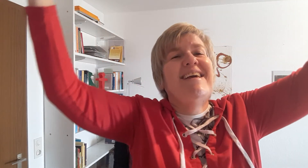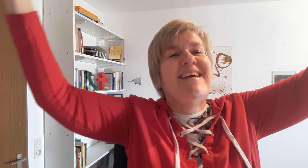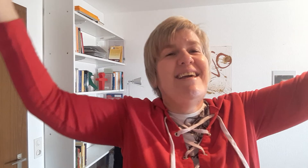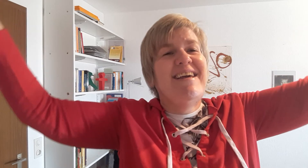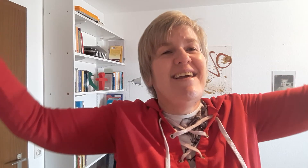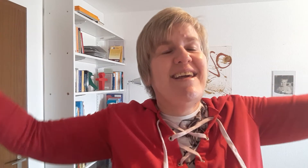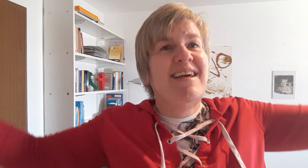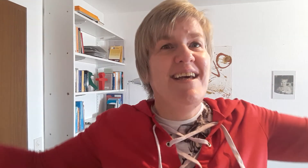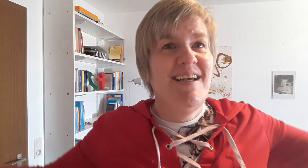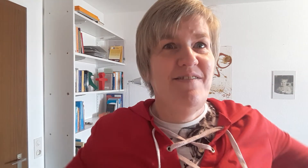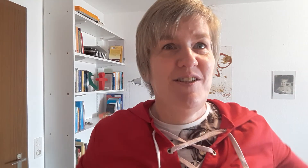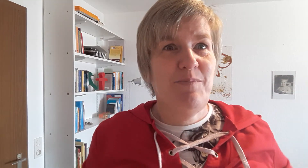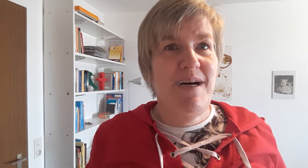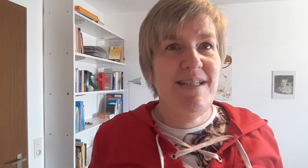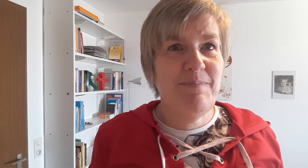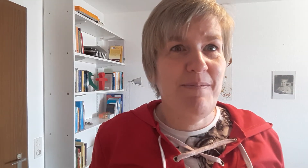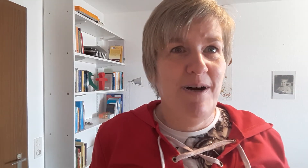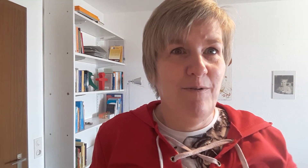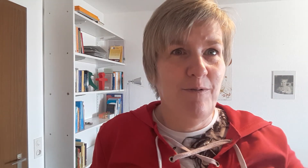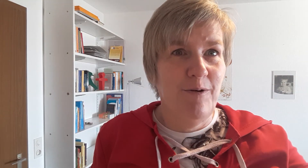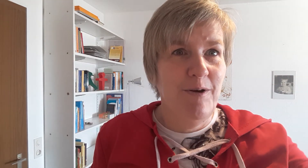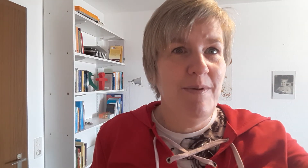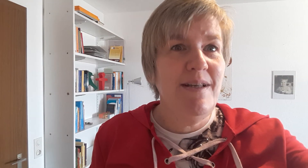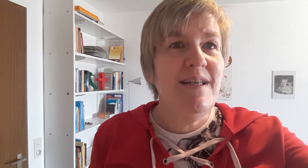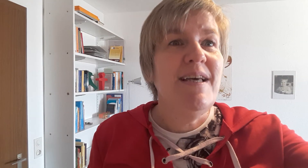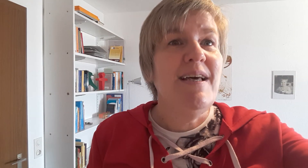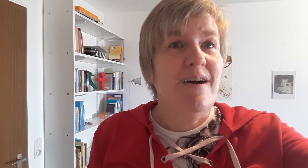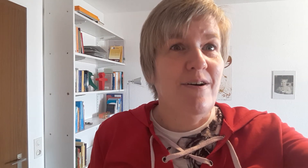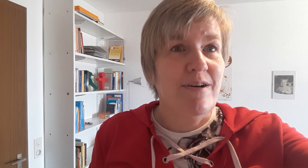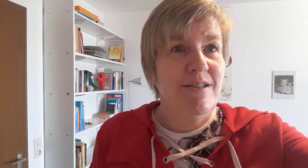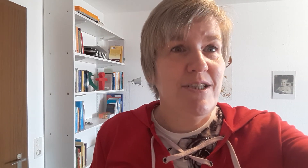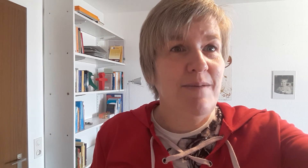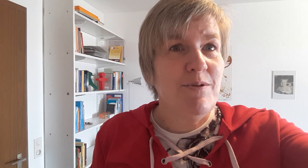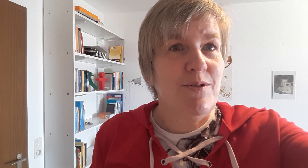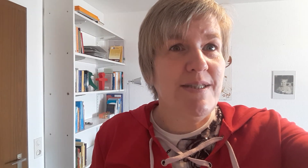Viel Spaß beim Aufräumen Eures Schreibtisch